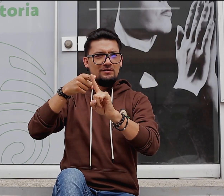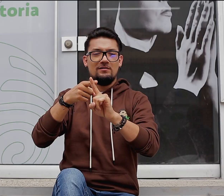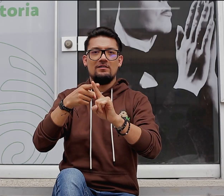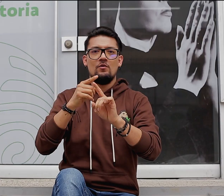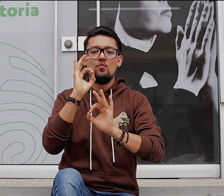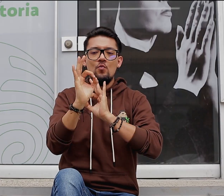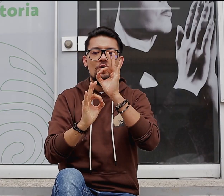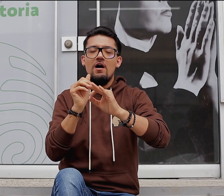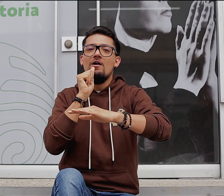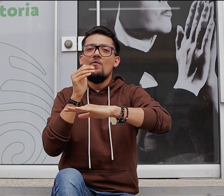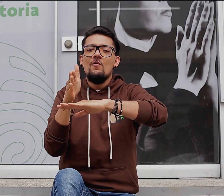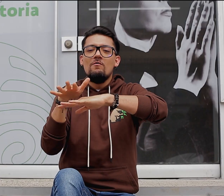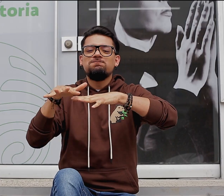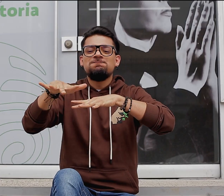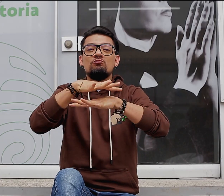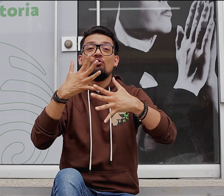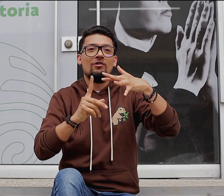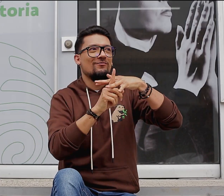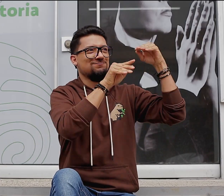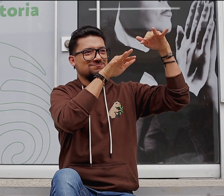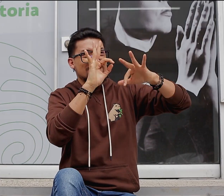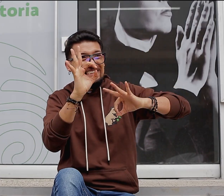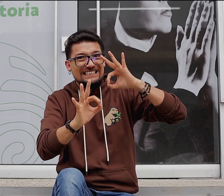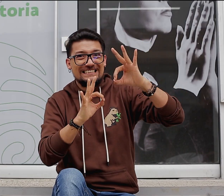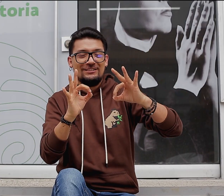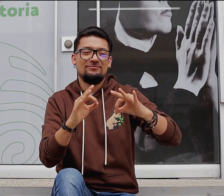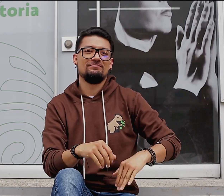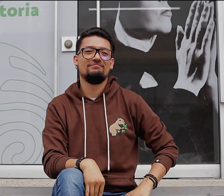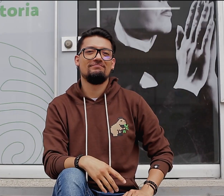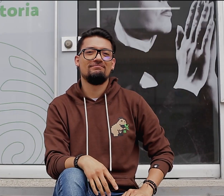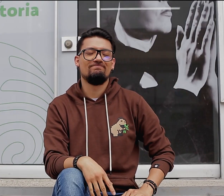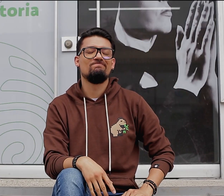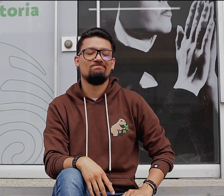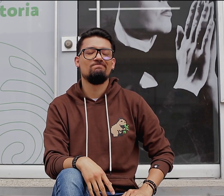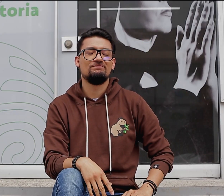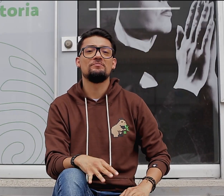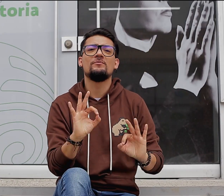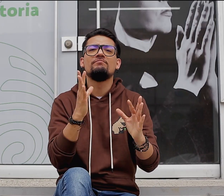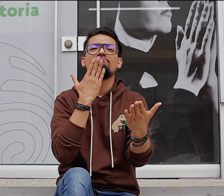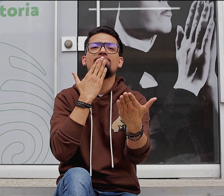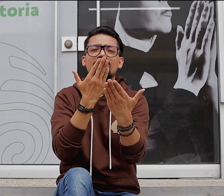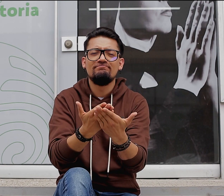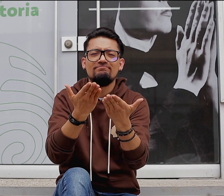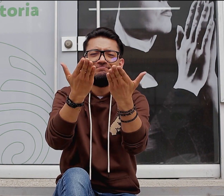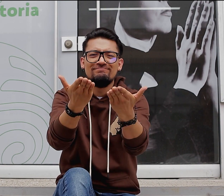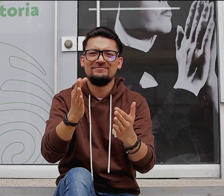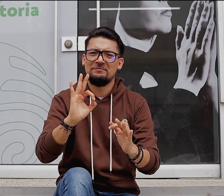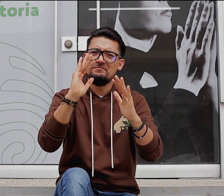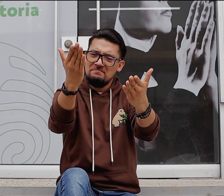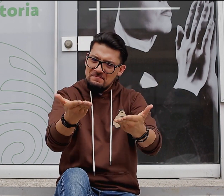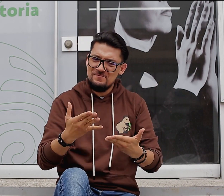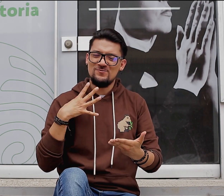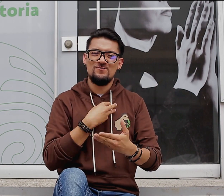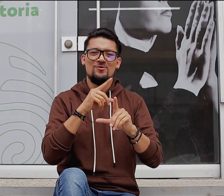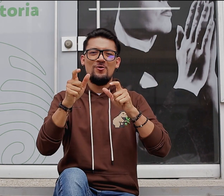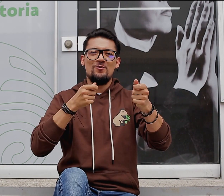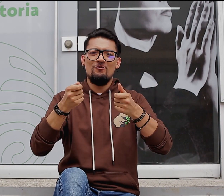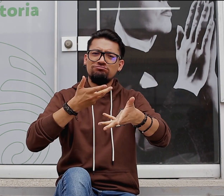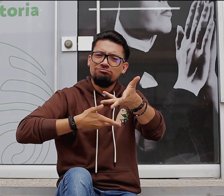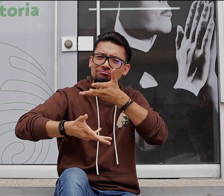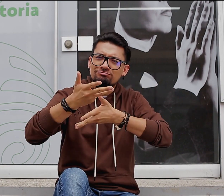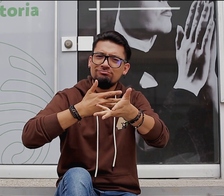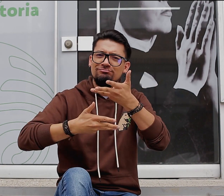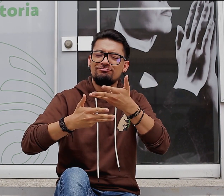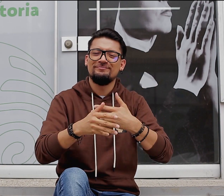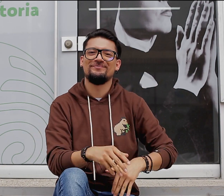articulados para seguir cuidando este valioso recurso, tanto como las fuentes de agua y el servicio público. Muchísimas gracias por contar con